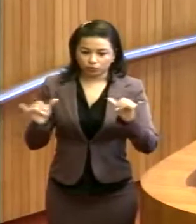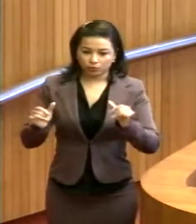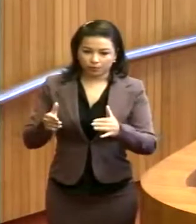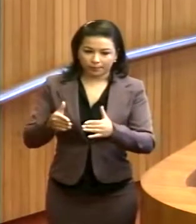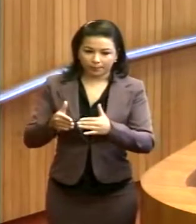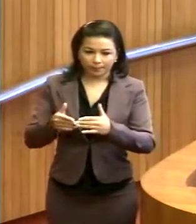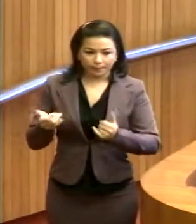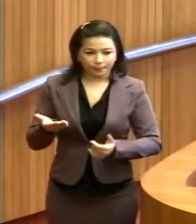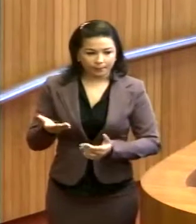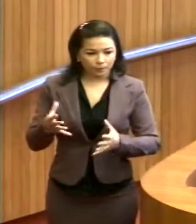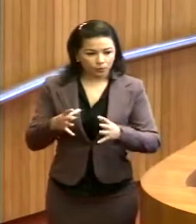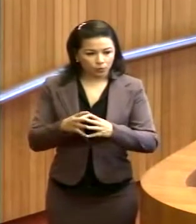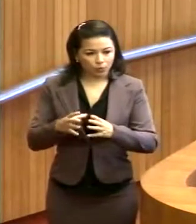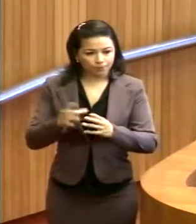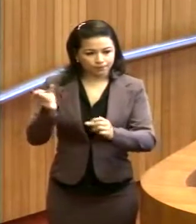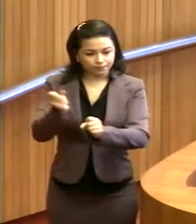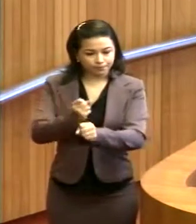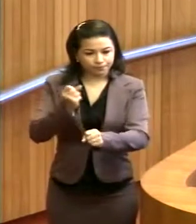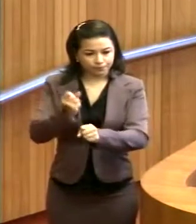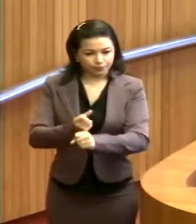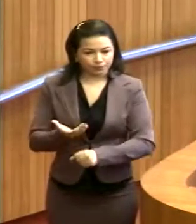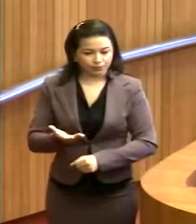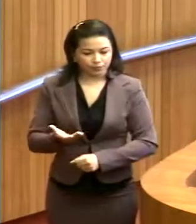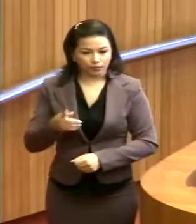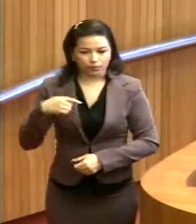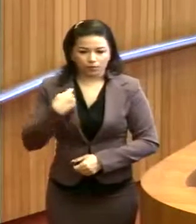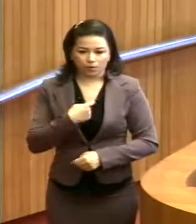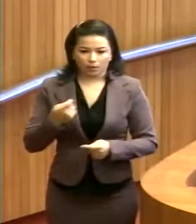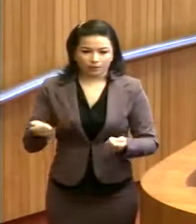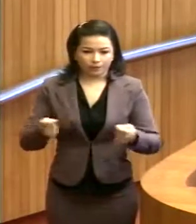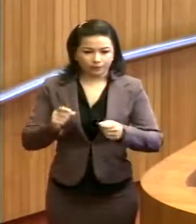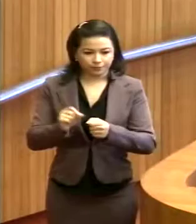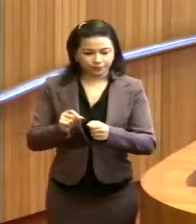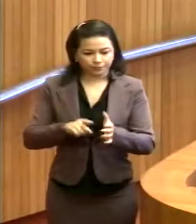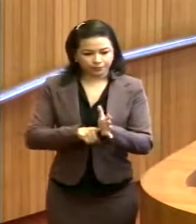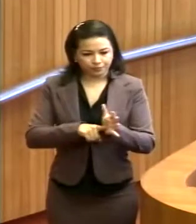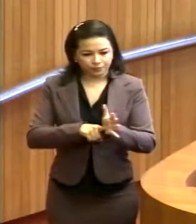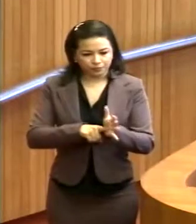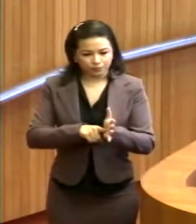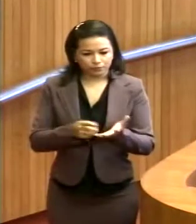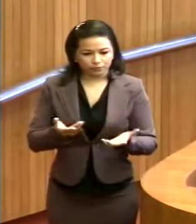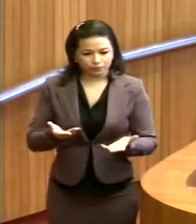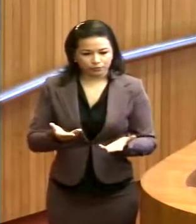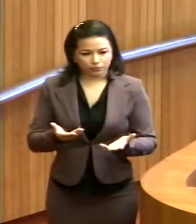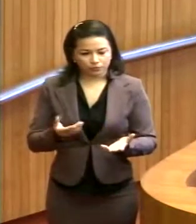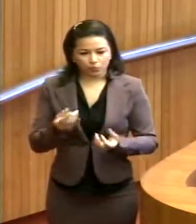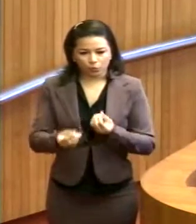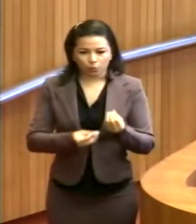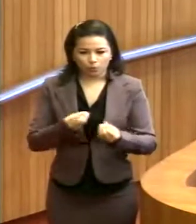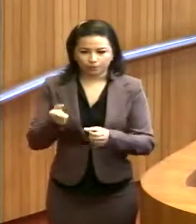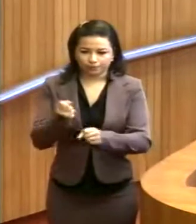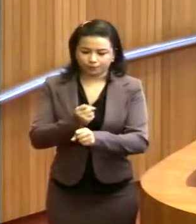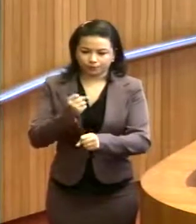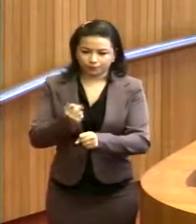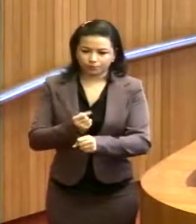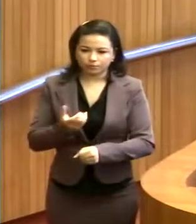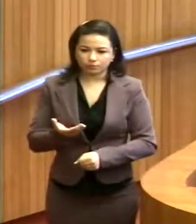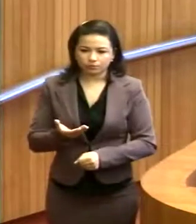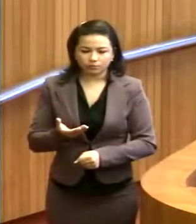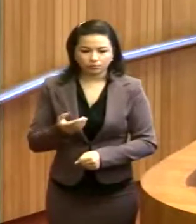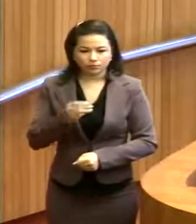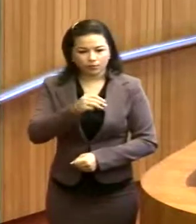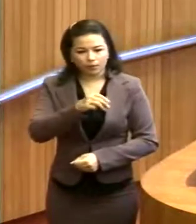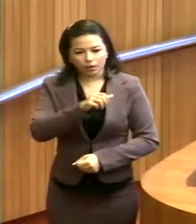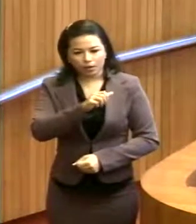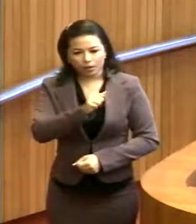solicitação à Comissão de Obras para que a gente possa fazer a verificação do andamento dessa obra entre